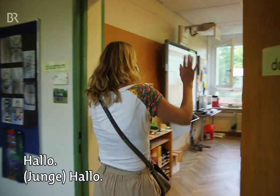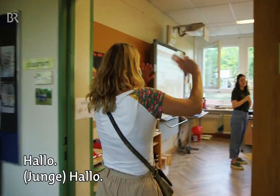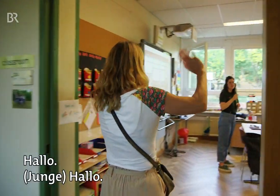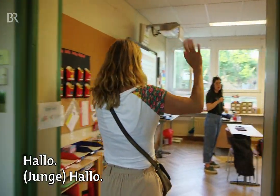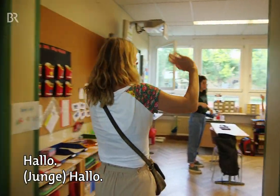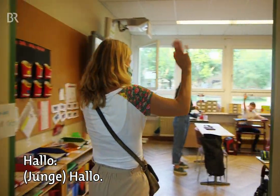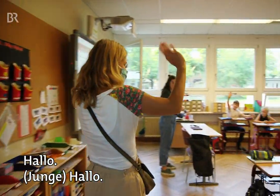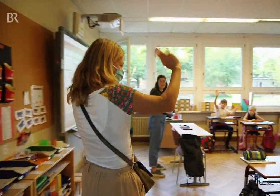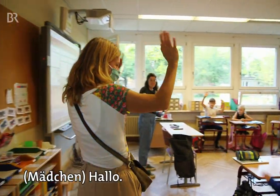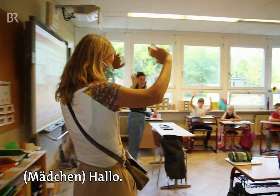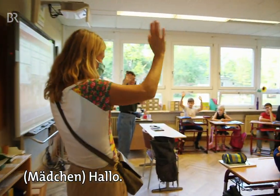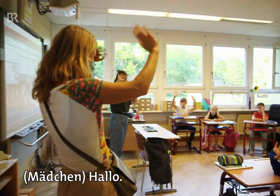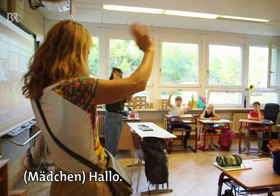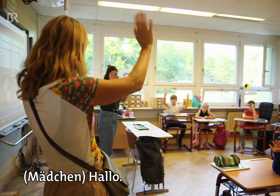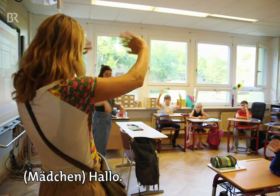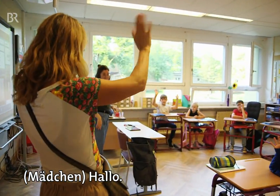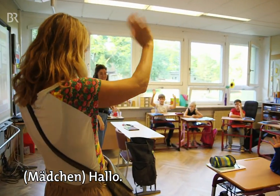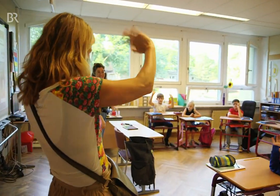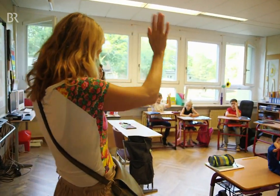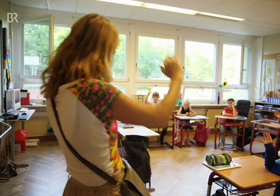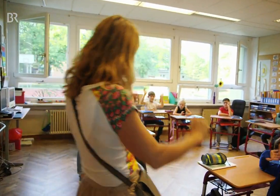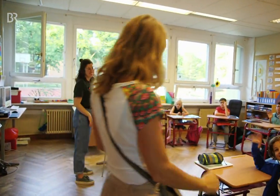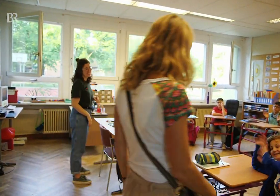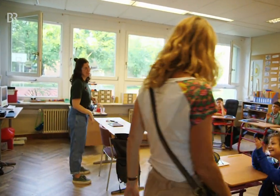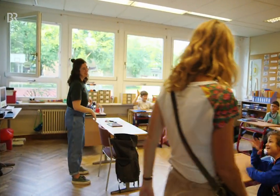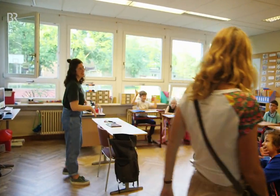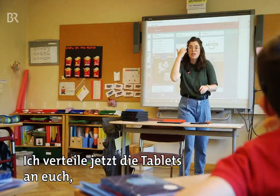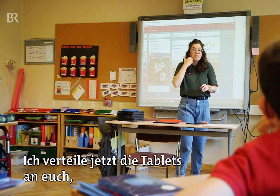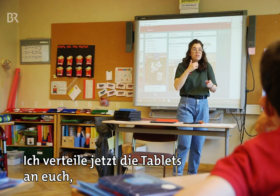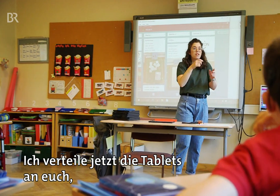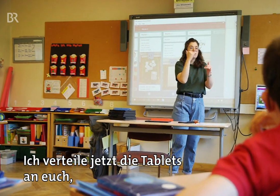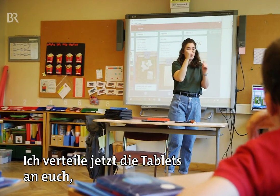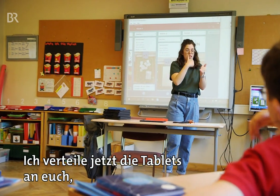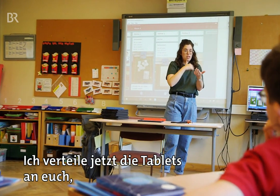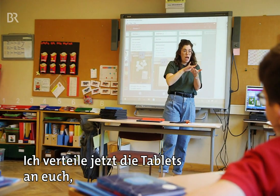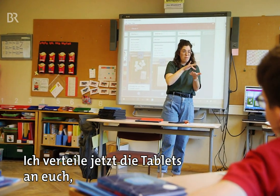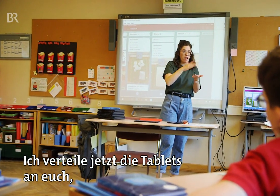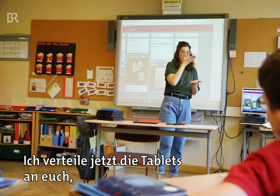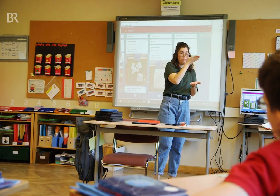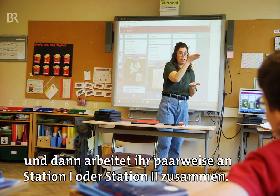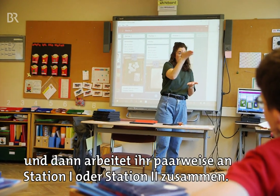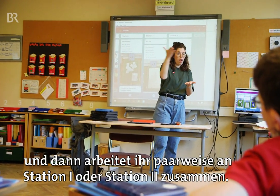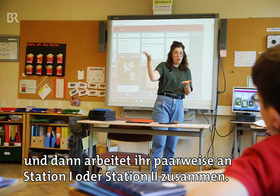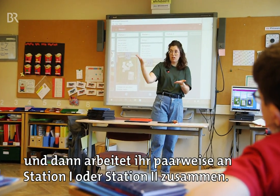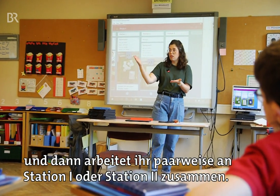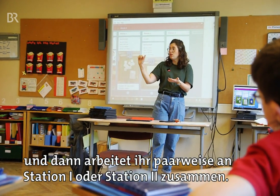Hallo. Hallo. Hallo. Hallo. Hallo. Ich verteile jetzt die Tablets an euch und dann arbeitet ihr